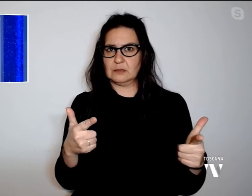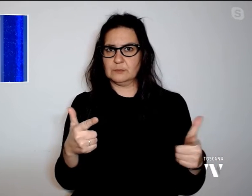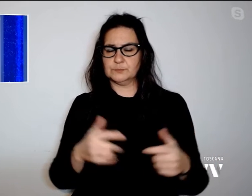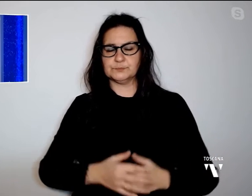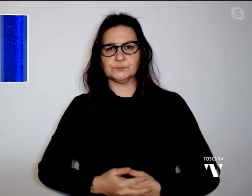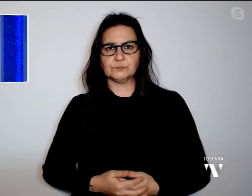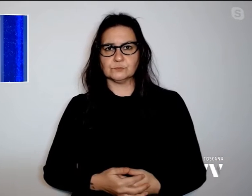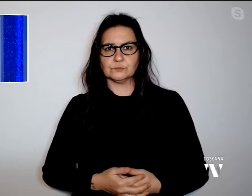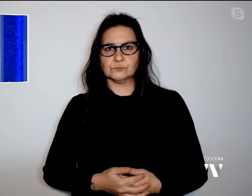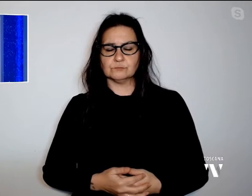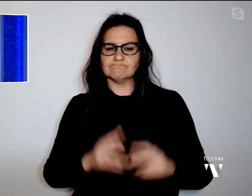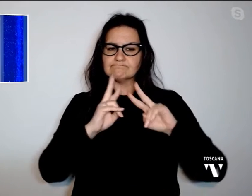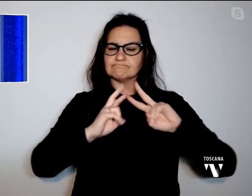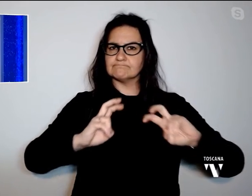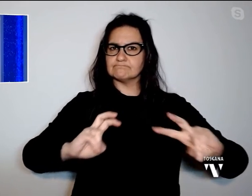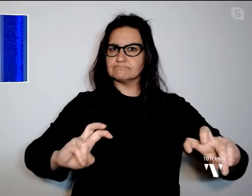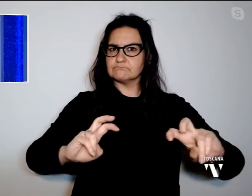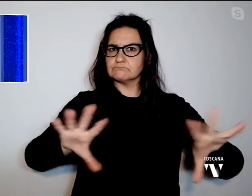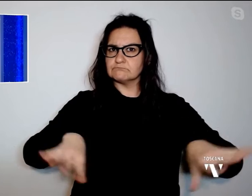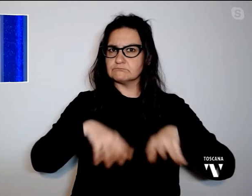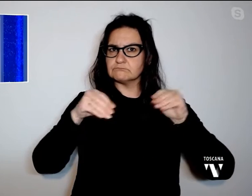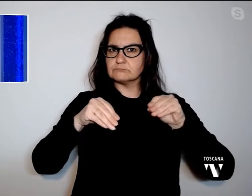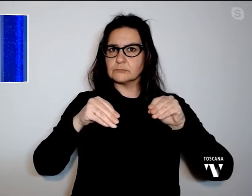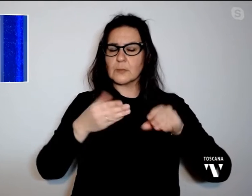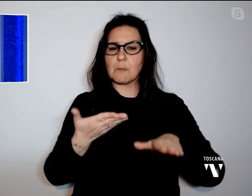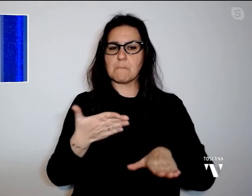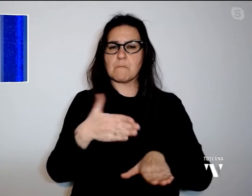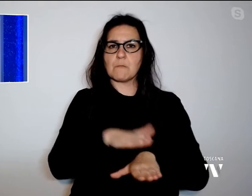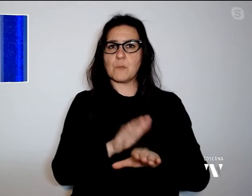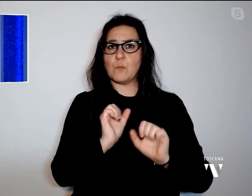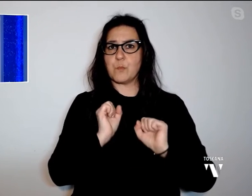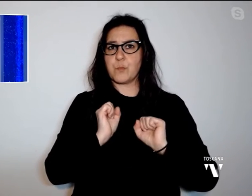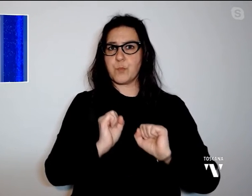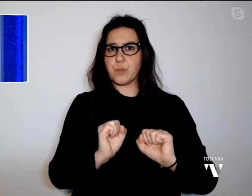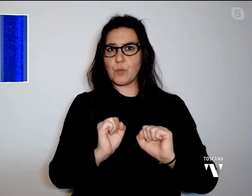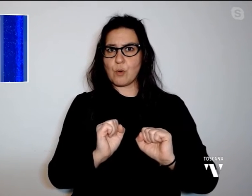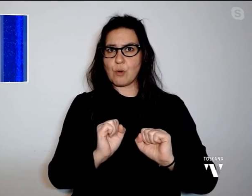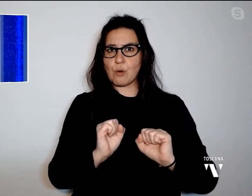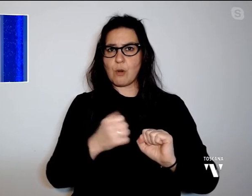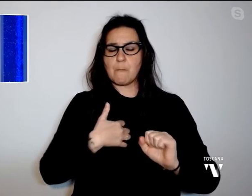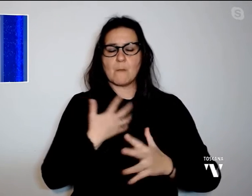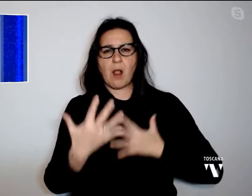accertamenti dei militari, la morte potrebbe essere stata causata da un malore.